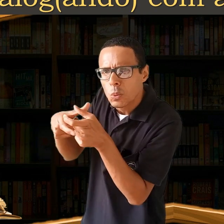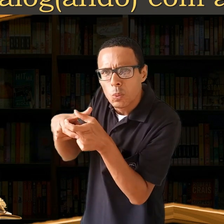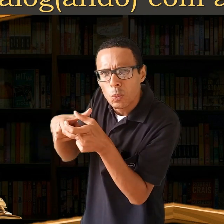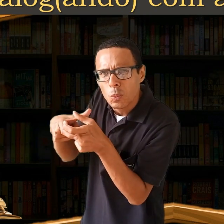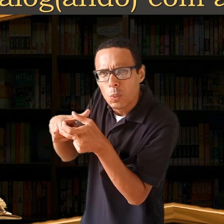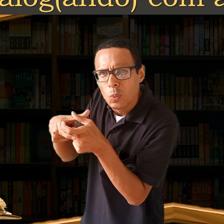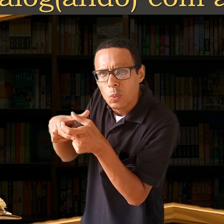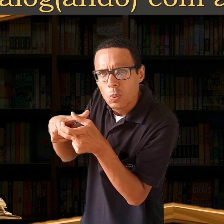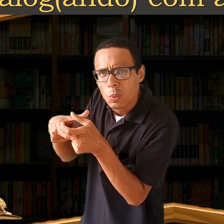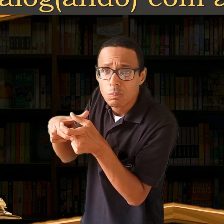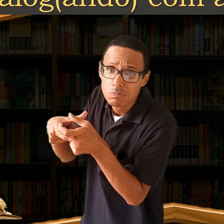inclusão pequena?